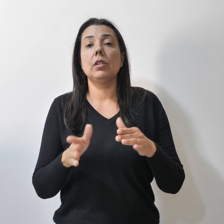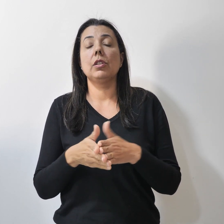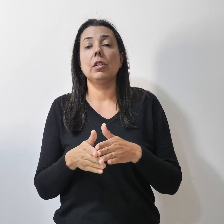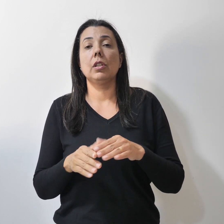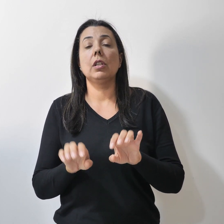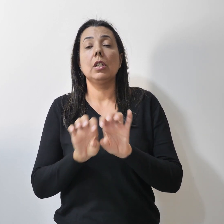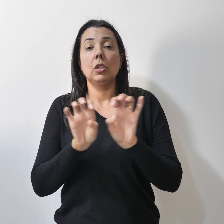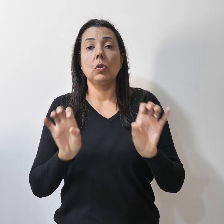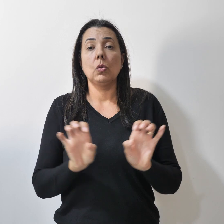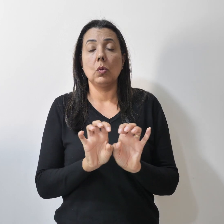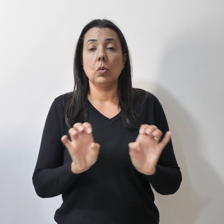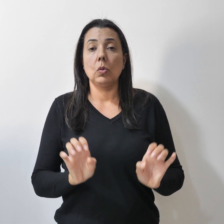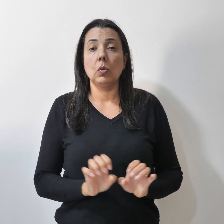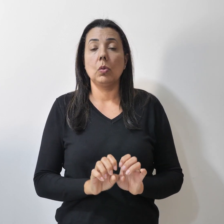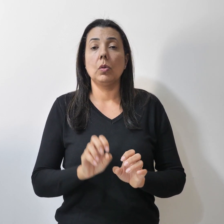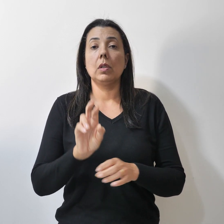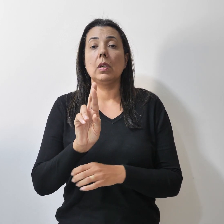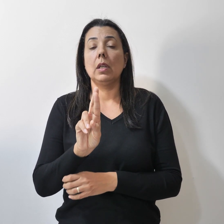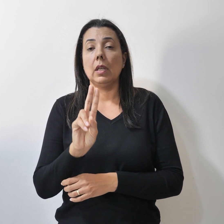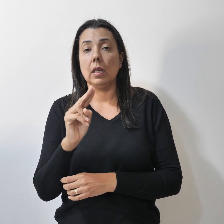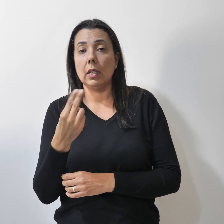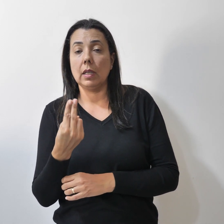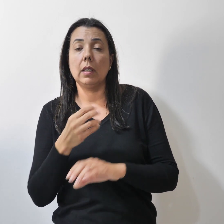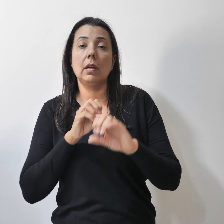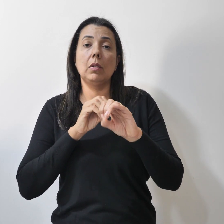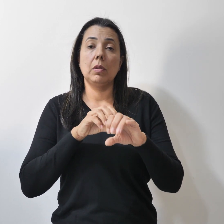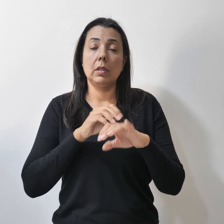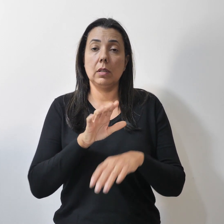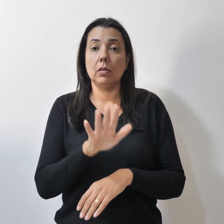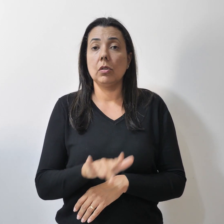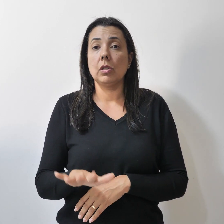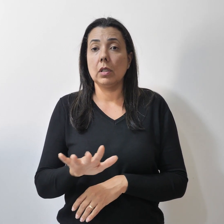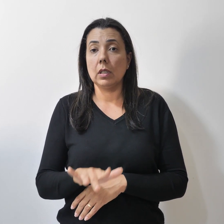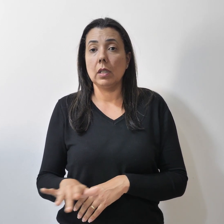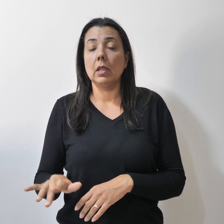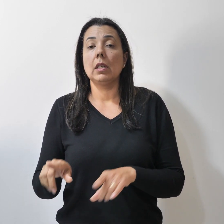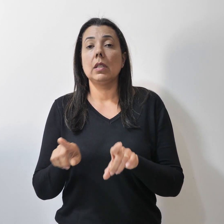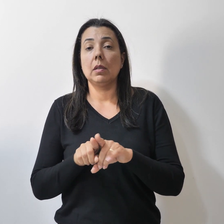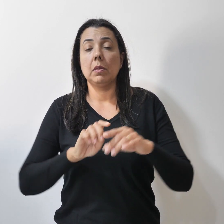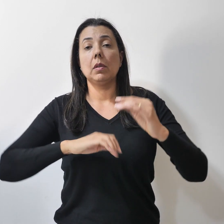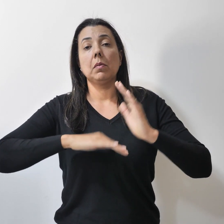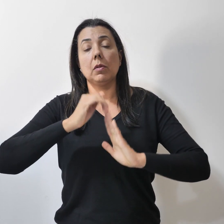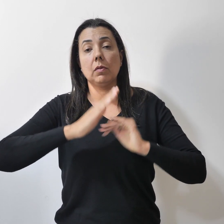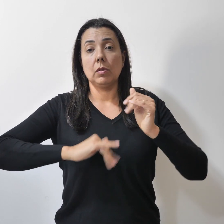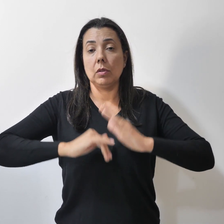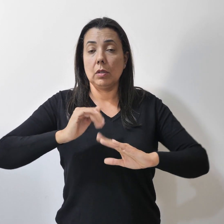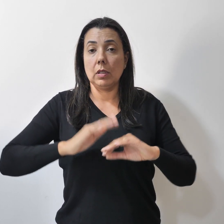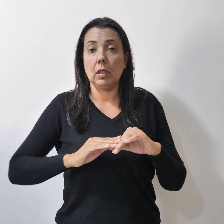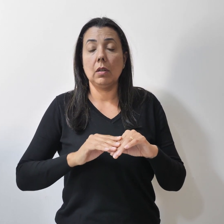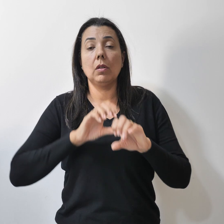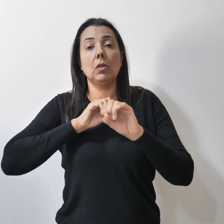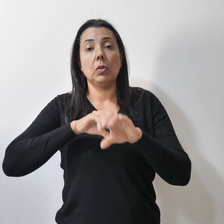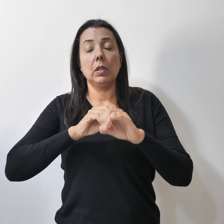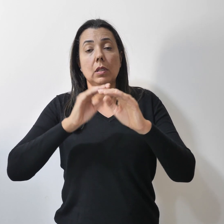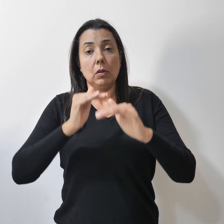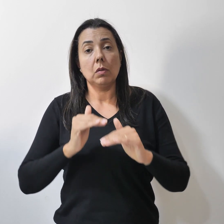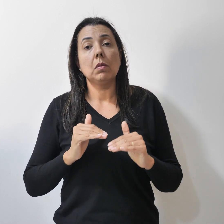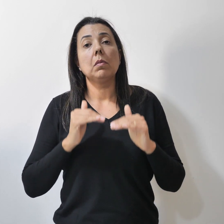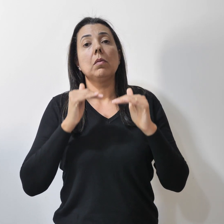Recursos humanos na educação infantil e na profissional No ensino superior e